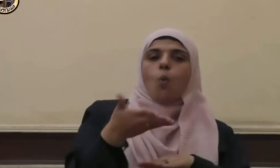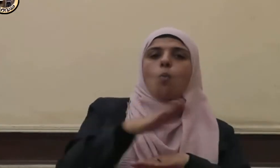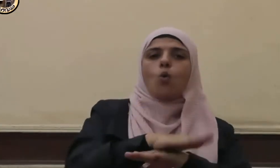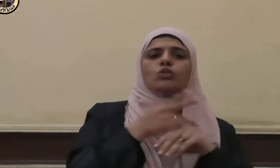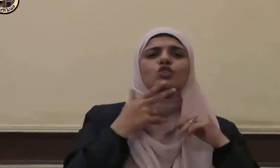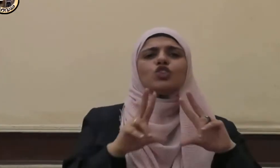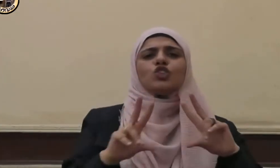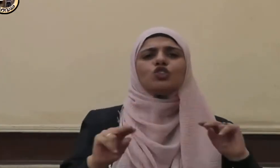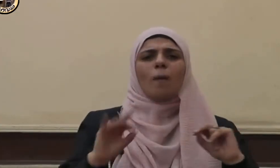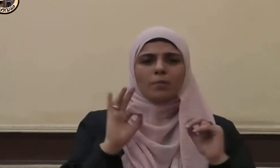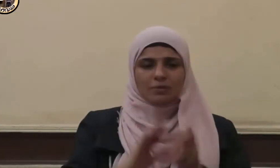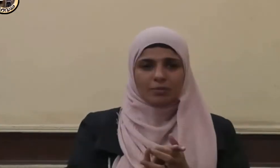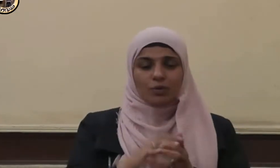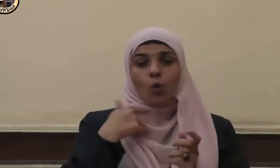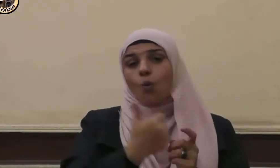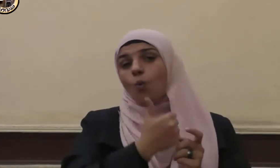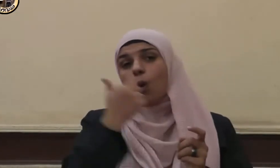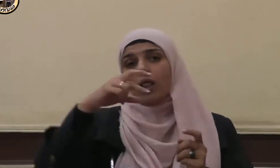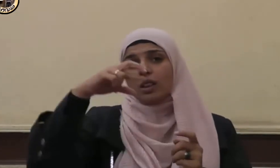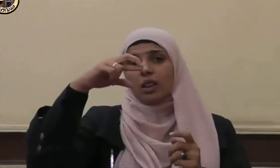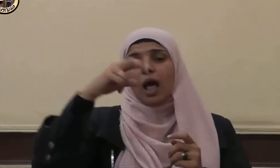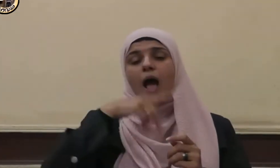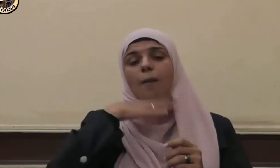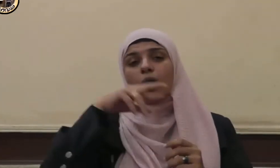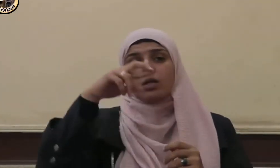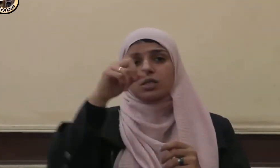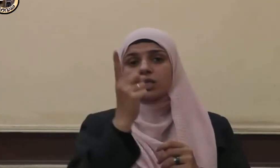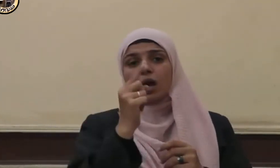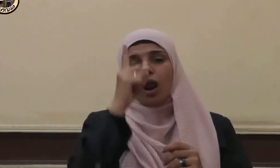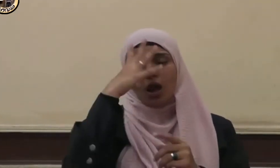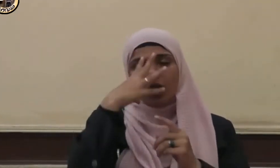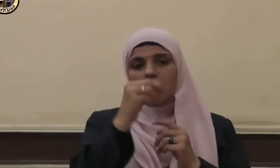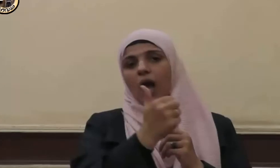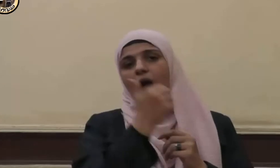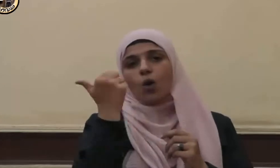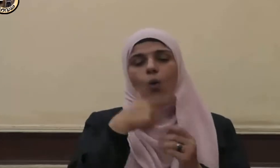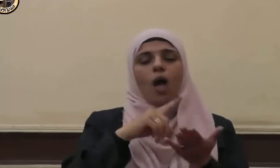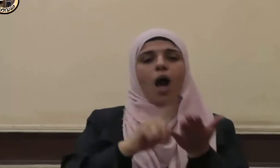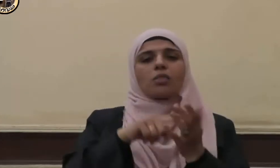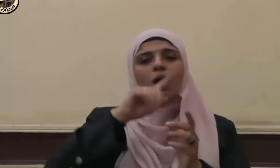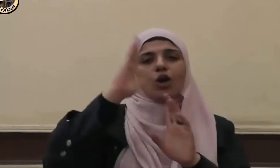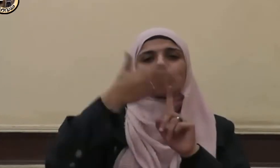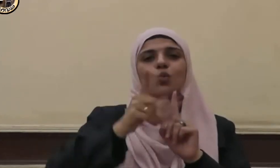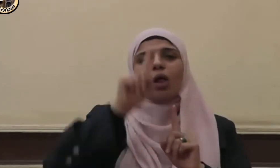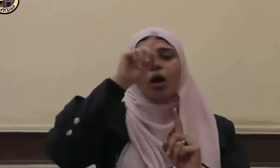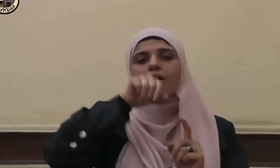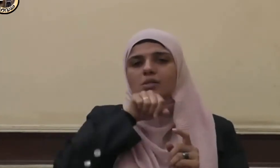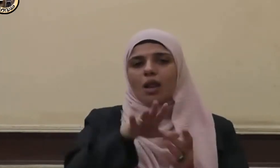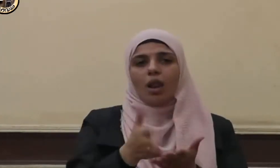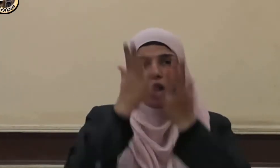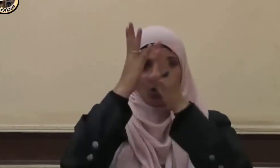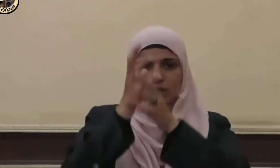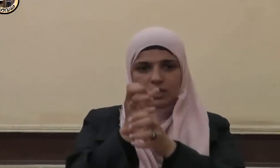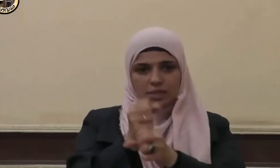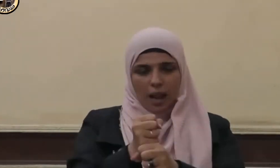وعن أبي فرد رضي الله عنه أن رسول الله صلى الله عليه وسلم